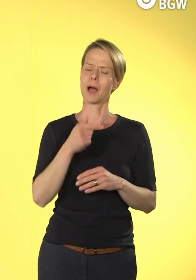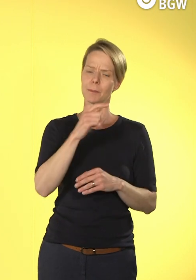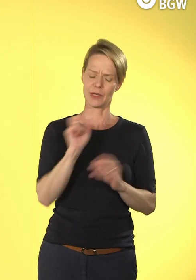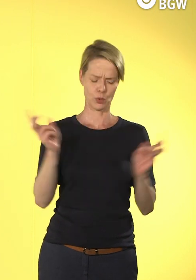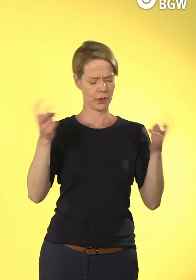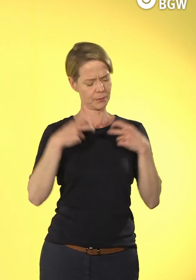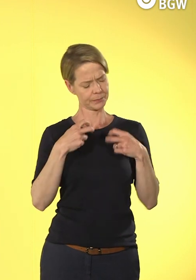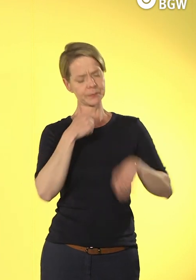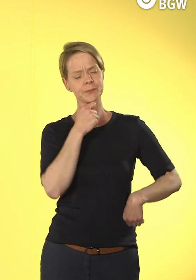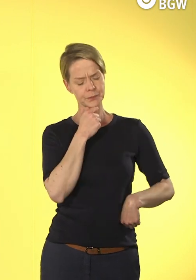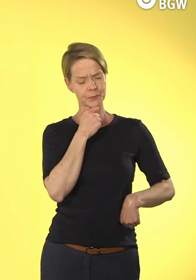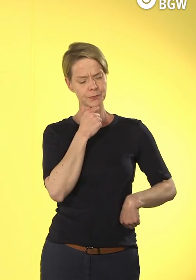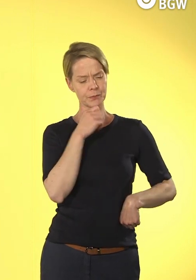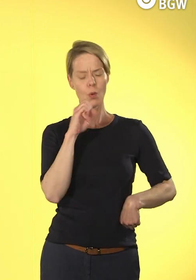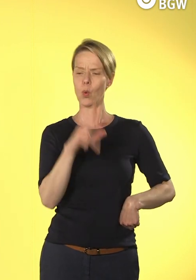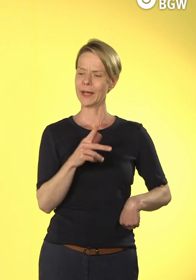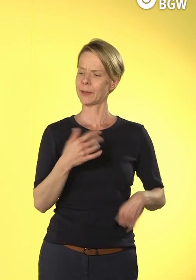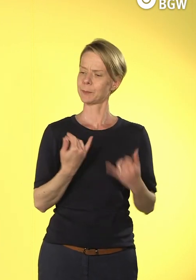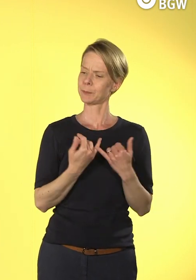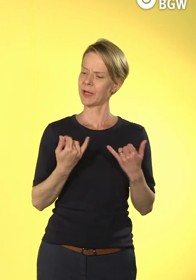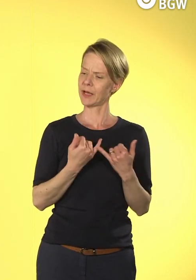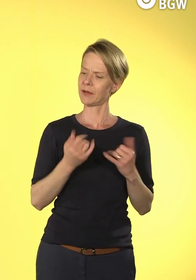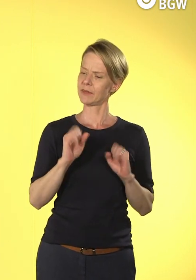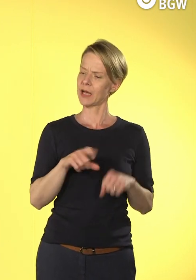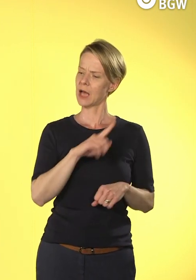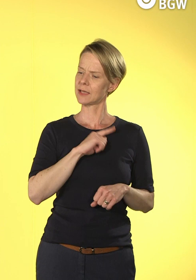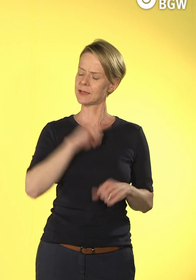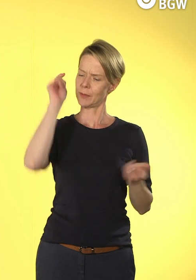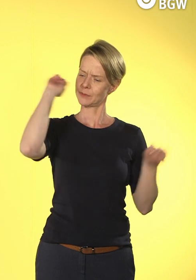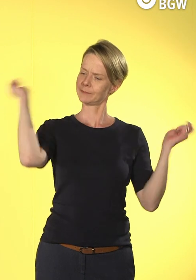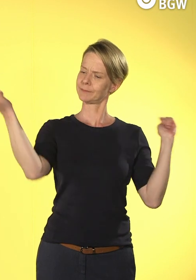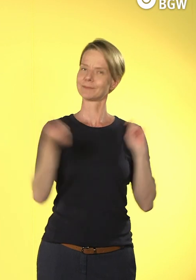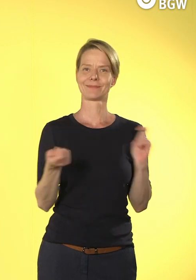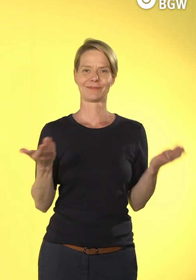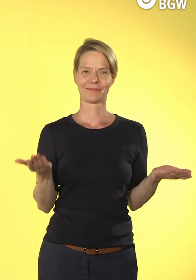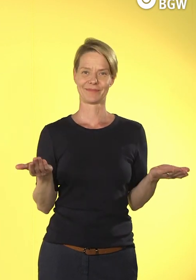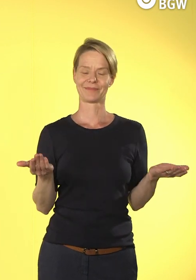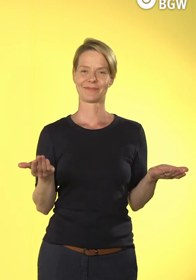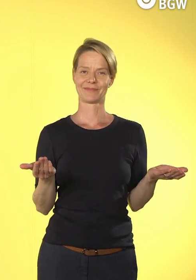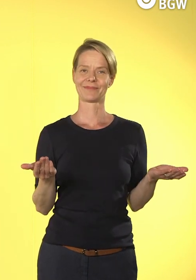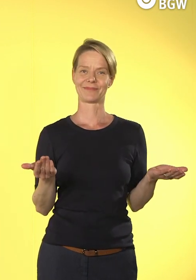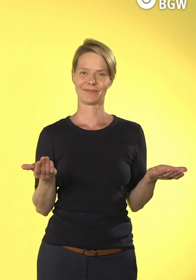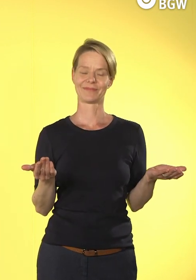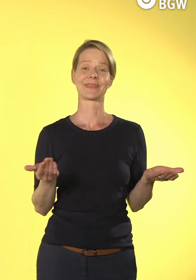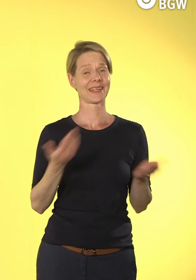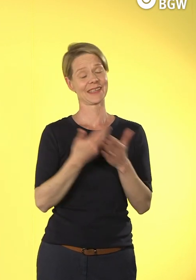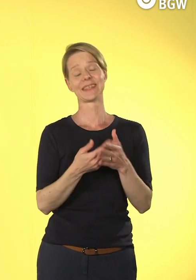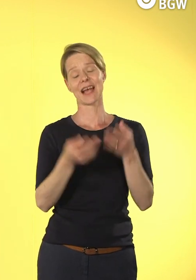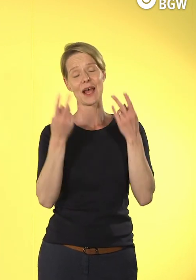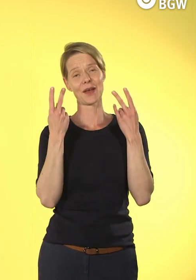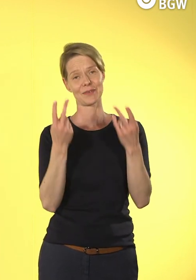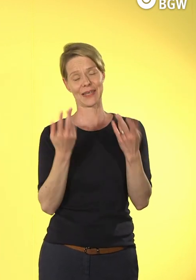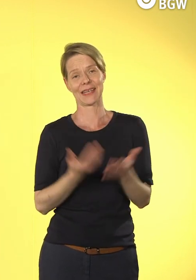diese Reise gehen und sagen, wie kann ich mich denn selber bereit machen für den digitalen Wandel. Das wäre für uns erstmal die Zusammenfassung